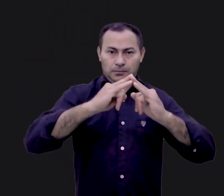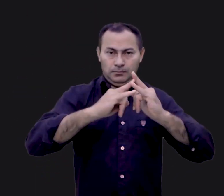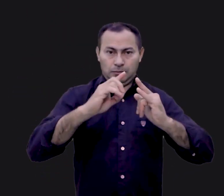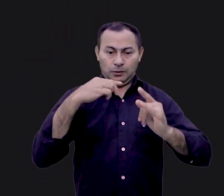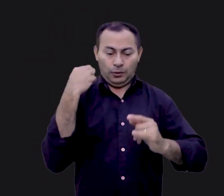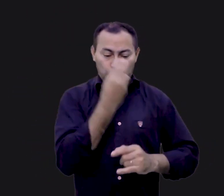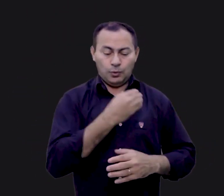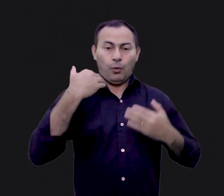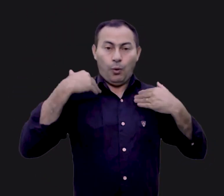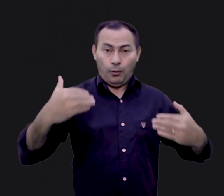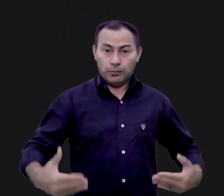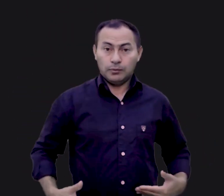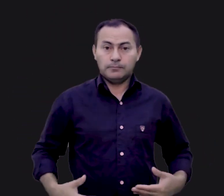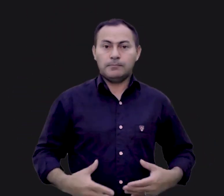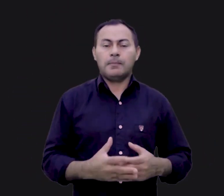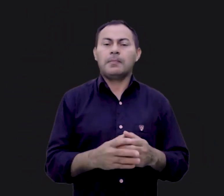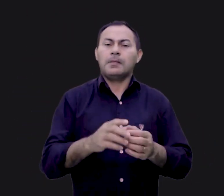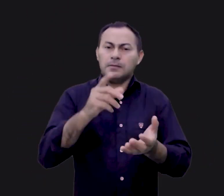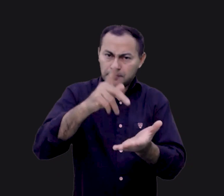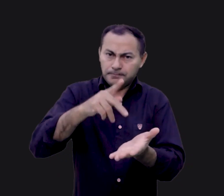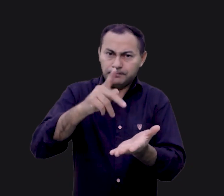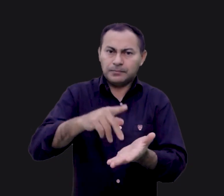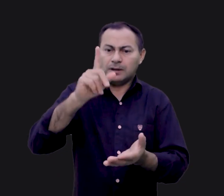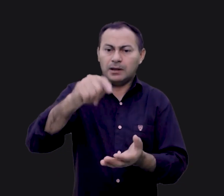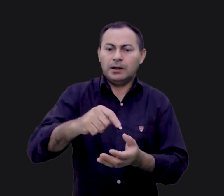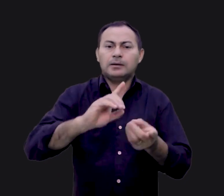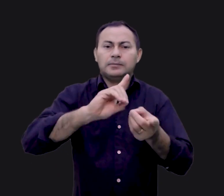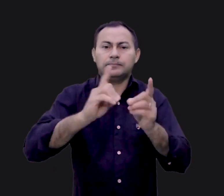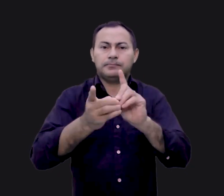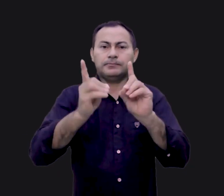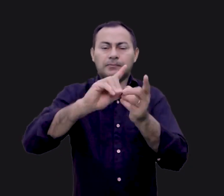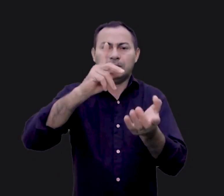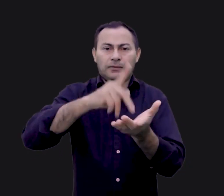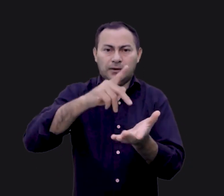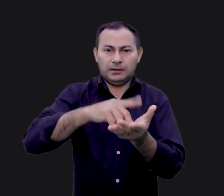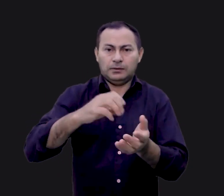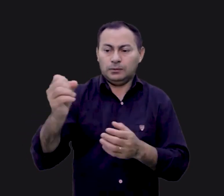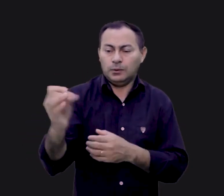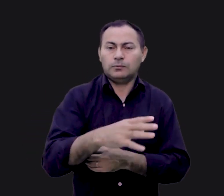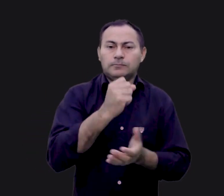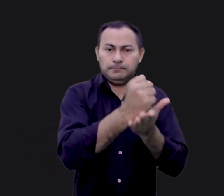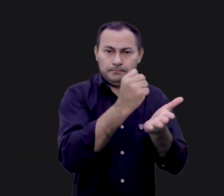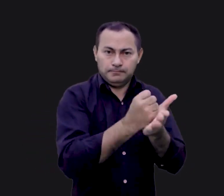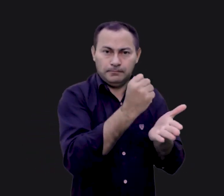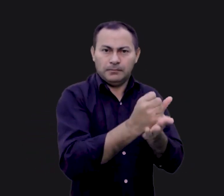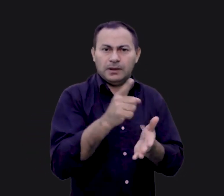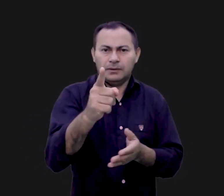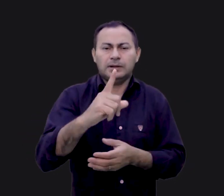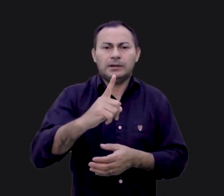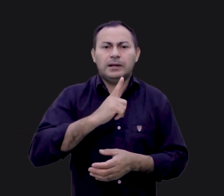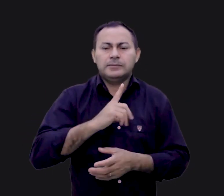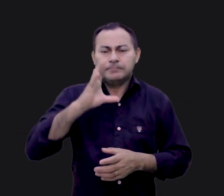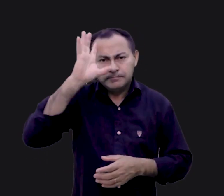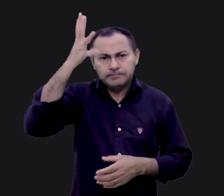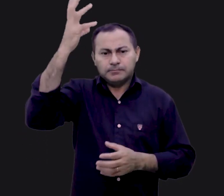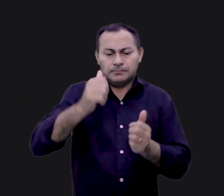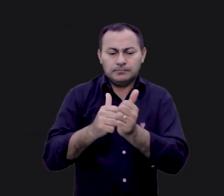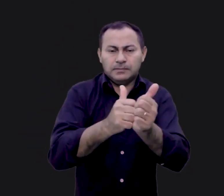Deus realmente vive. Seriamente, esta é a dinâmica verdade do Novo Testamento. Se você tem decidido seguir a